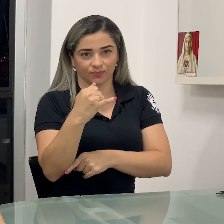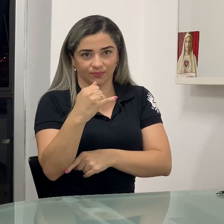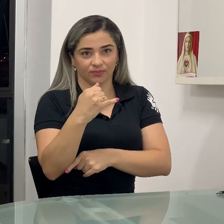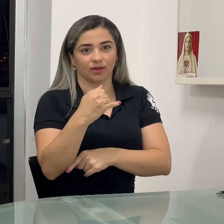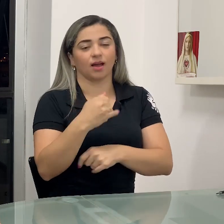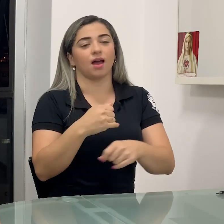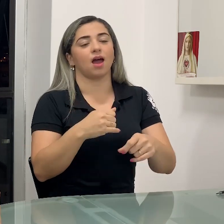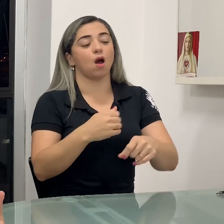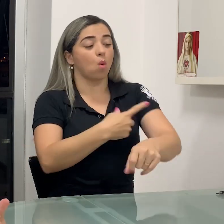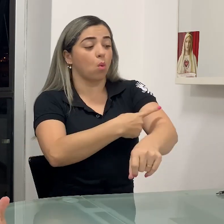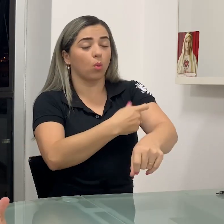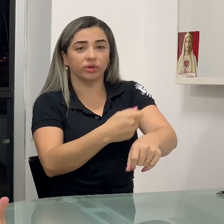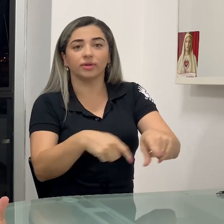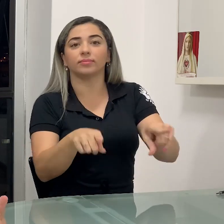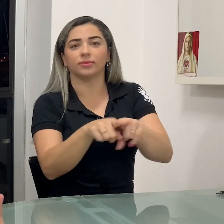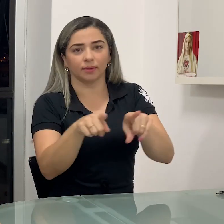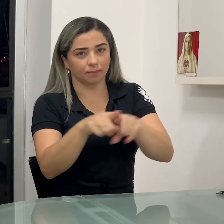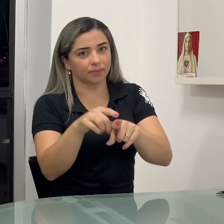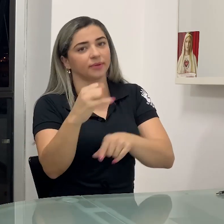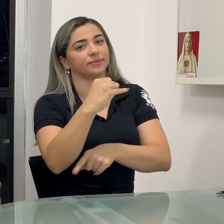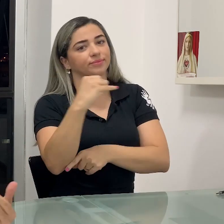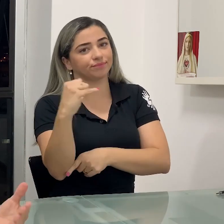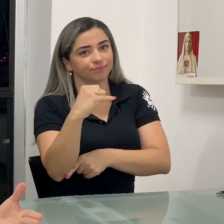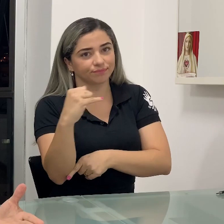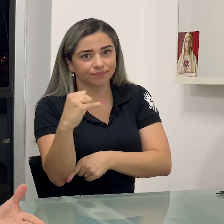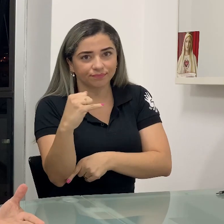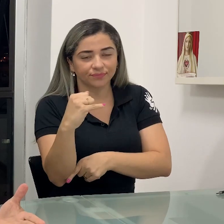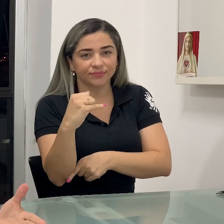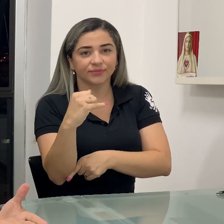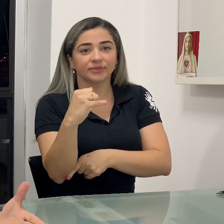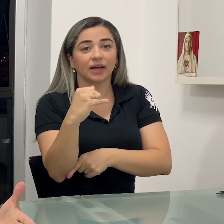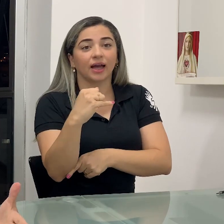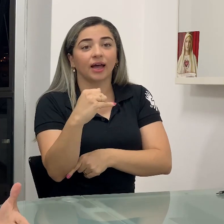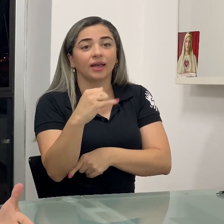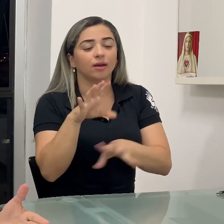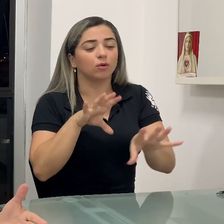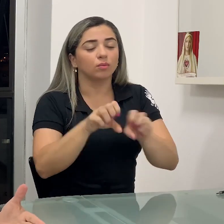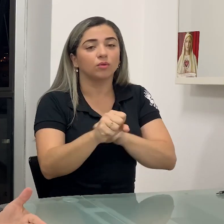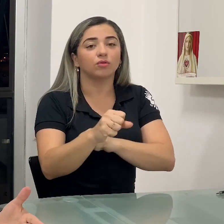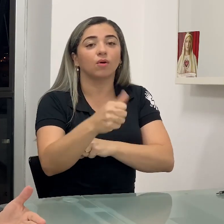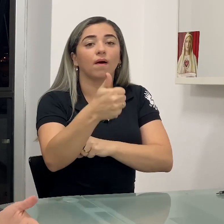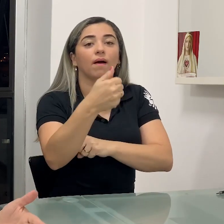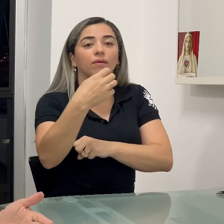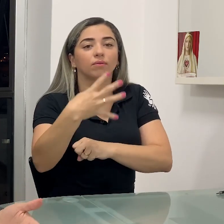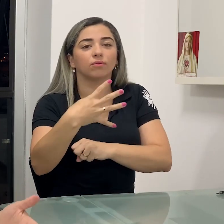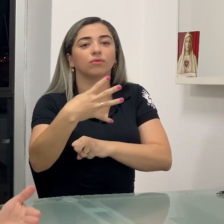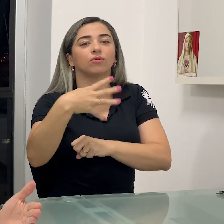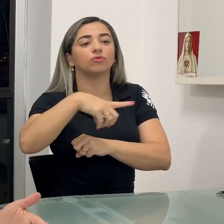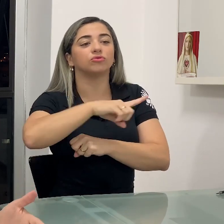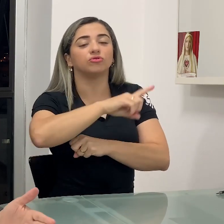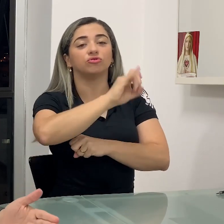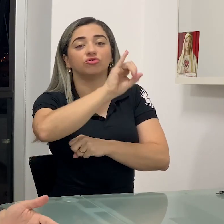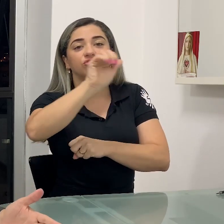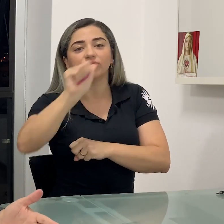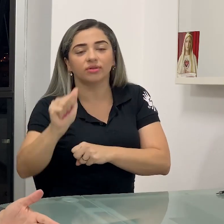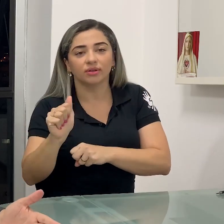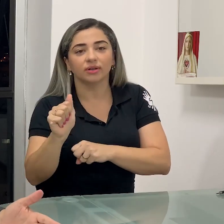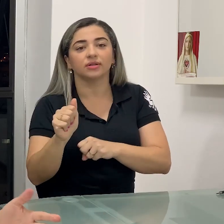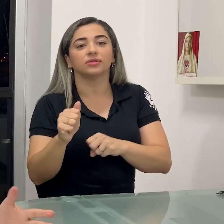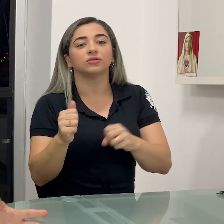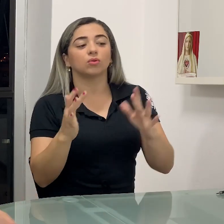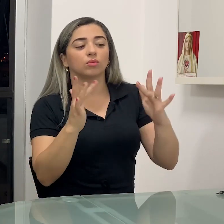também a sorologia foi negativa. E ela completou os 14 dias após o primeiro contato com o namorado que estava infectado.